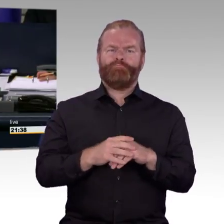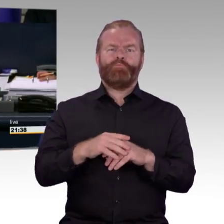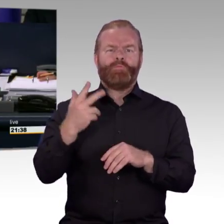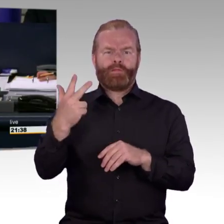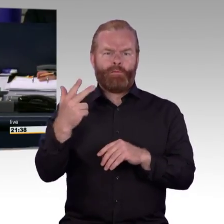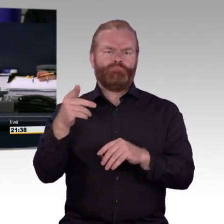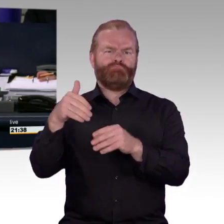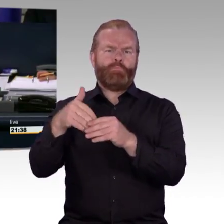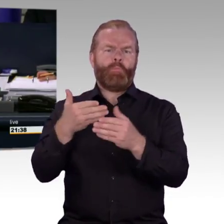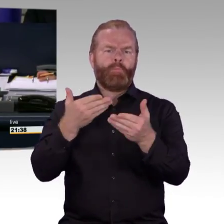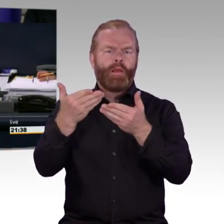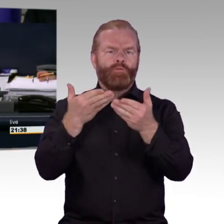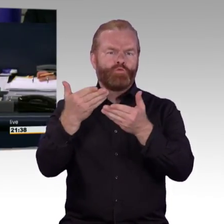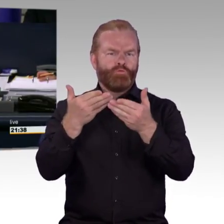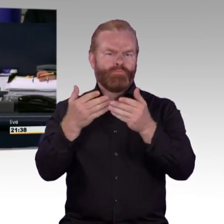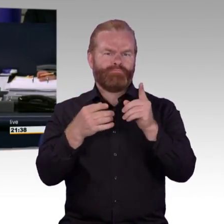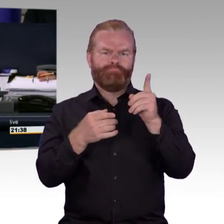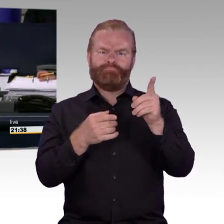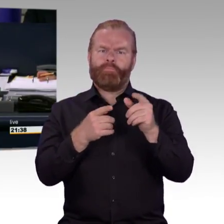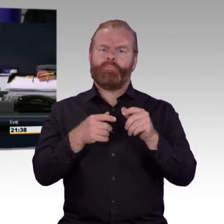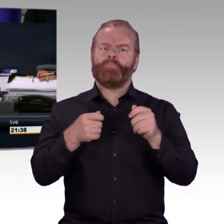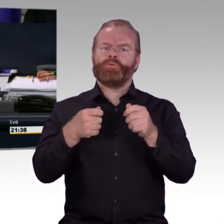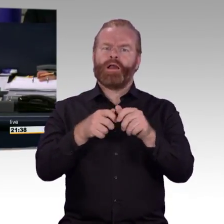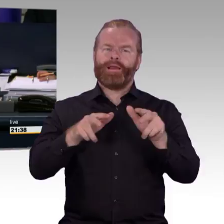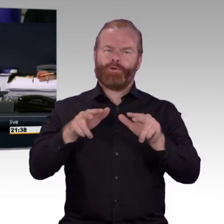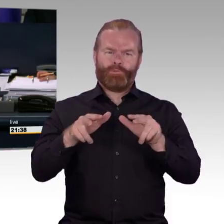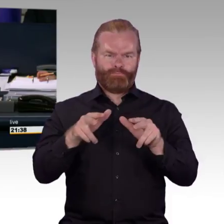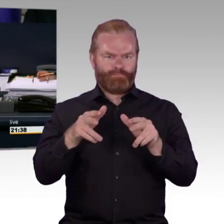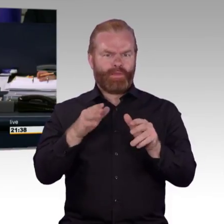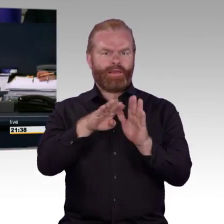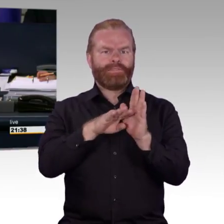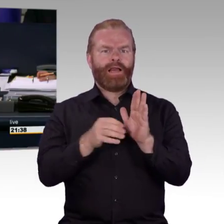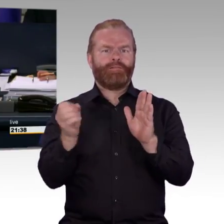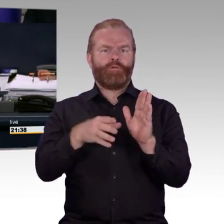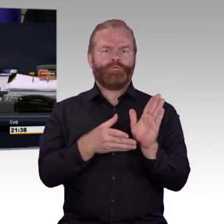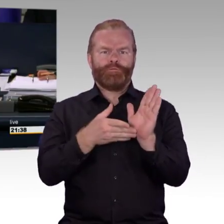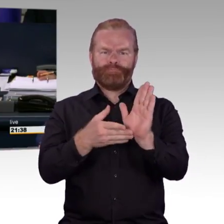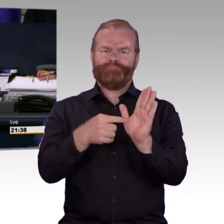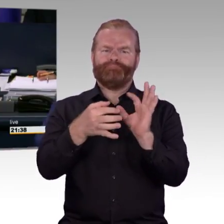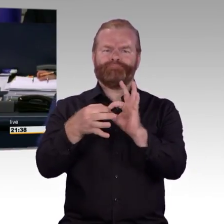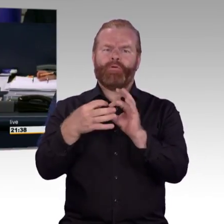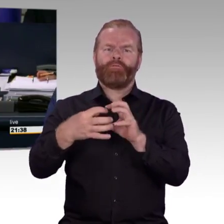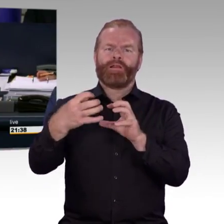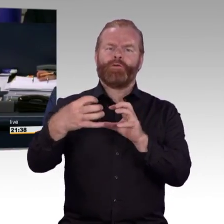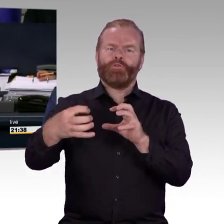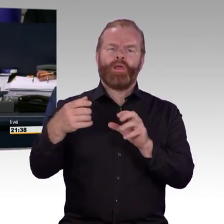-21-02 über den barrierefreien Zugang zu den Websites und